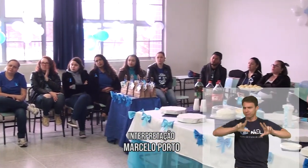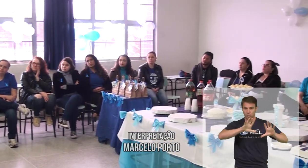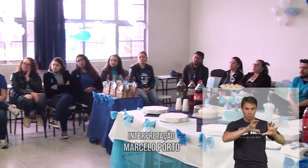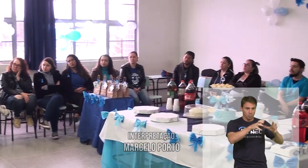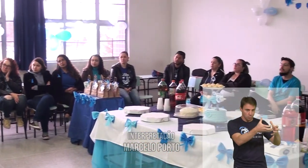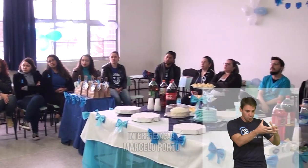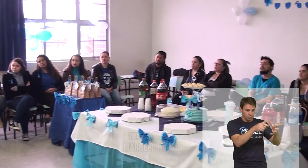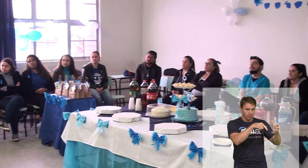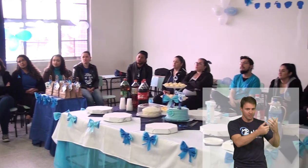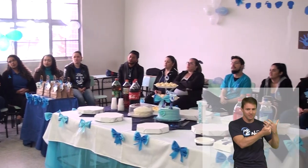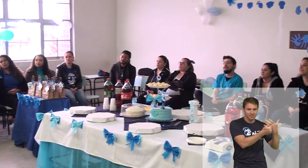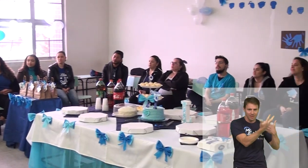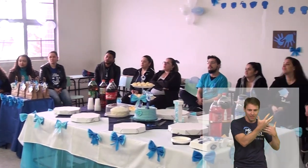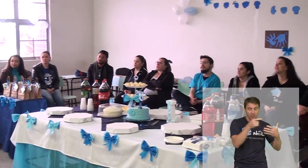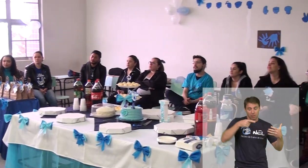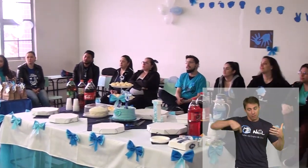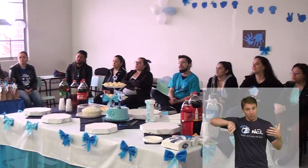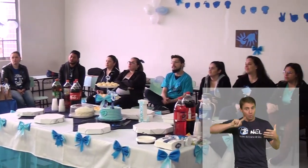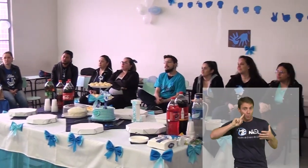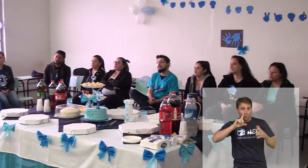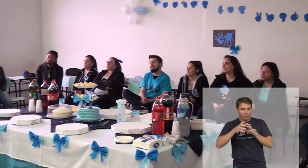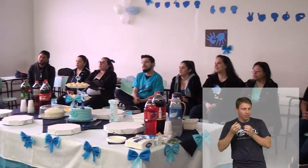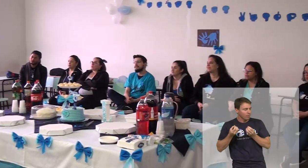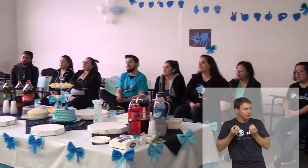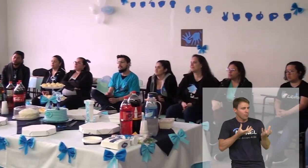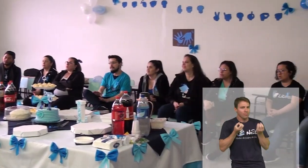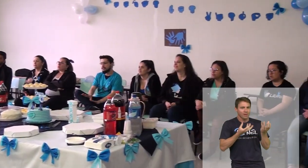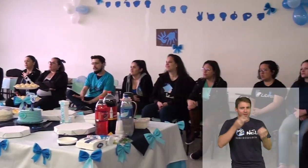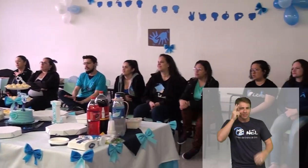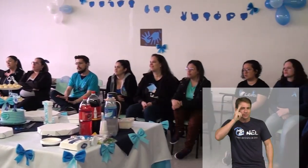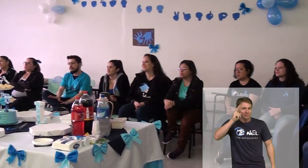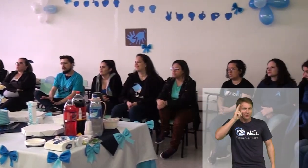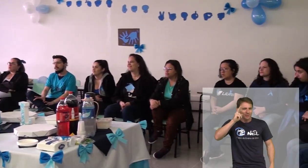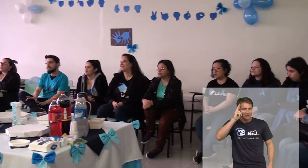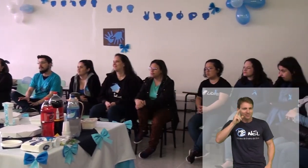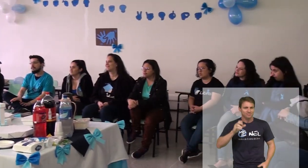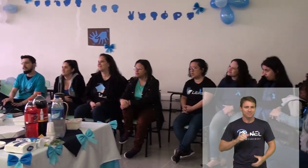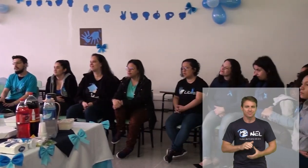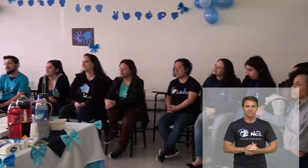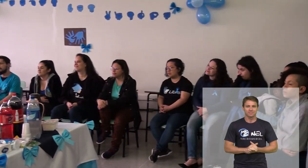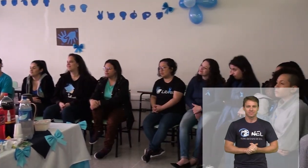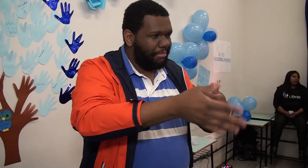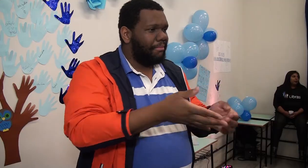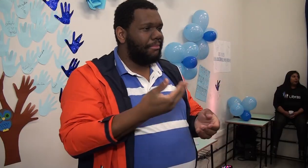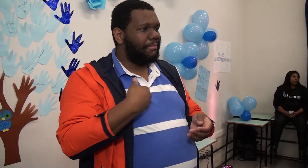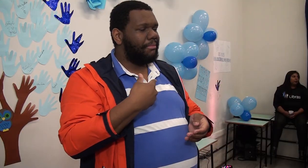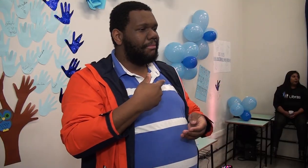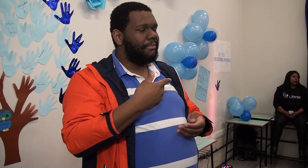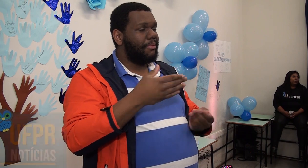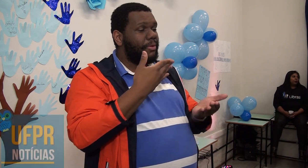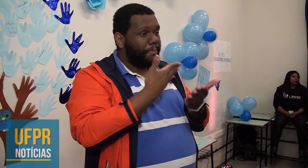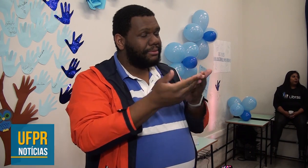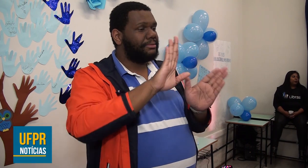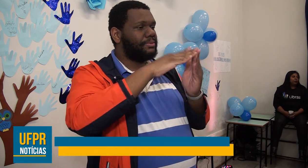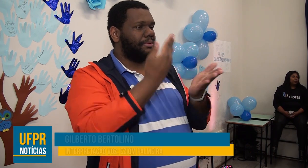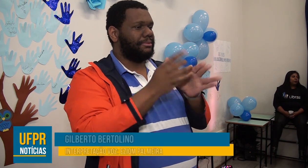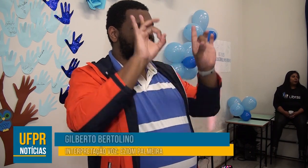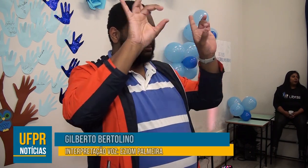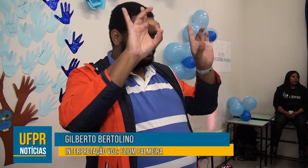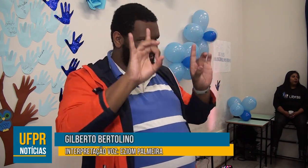compartilharam suas memórias com os alunos do Núcleo de Ensino de Libras da UFPR. Quando eu comecei a estudar em uma escola especial, onde